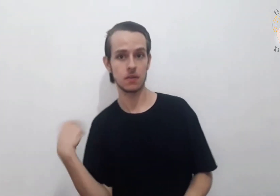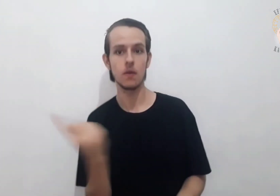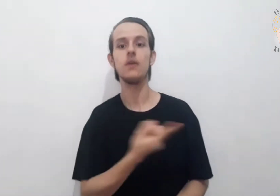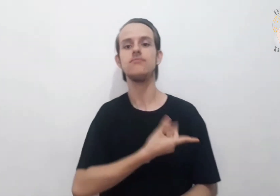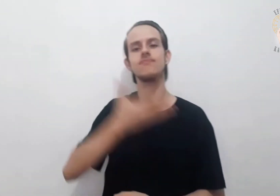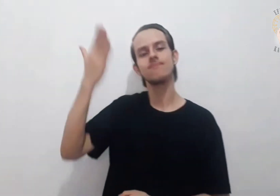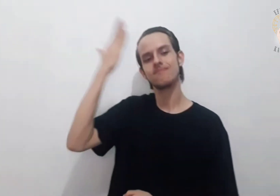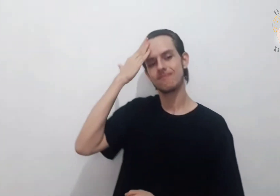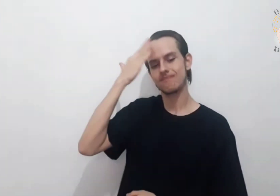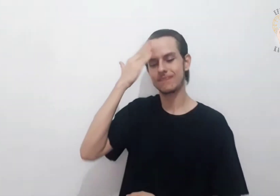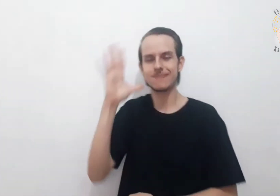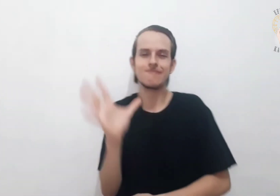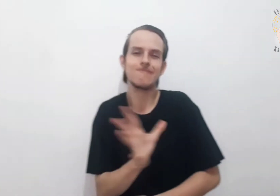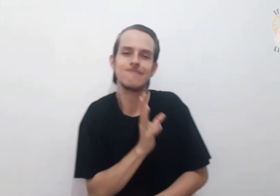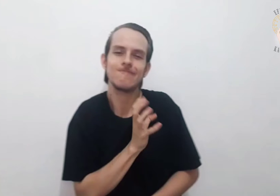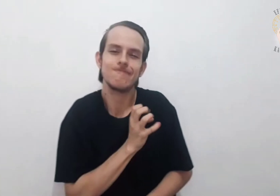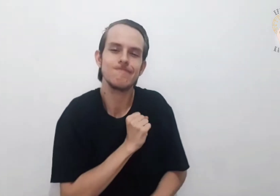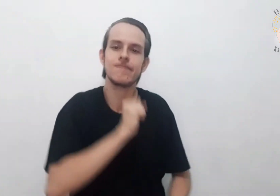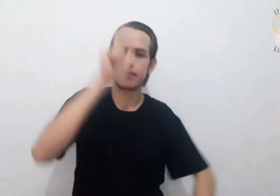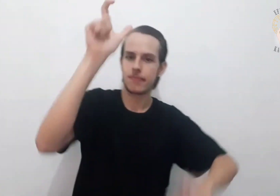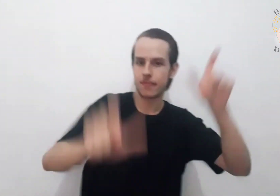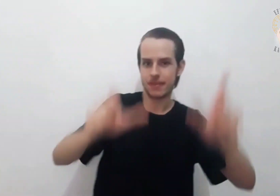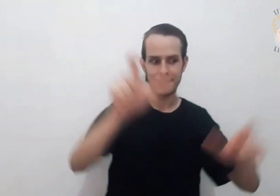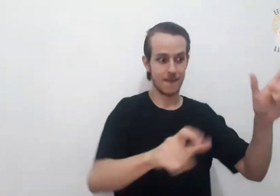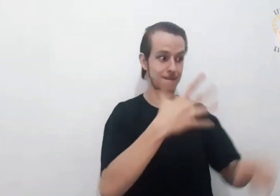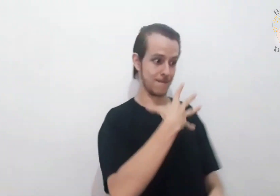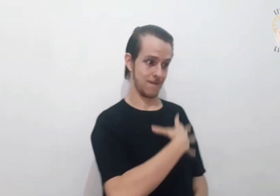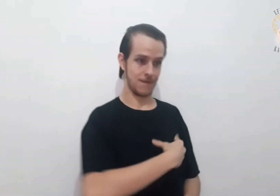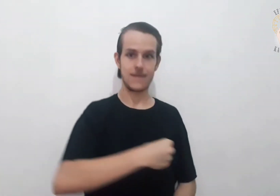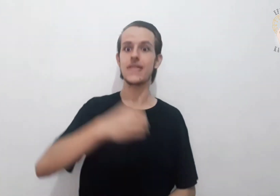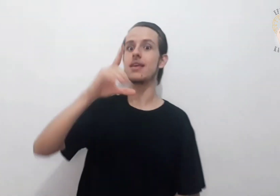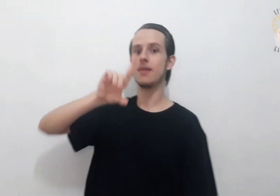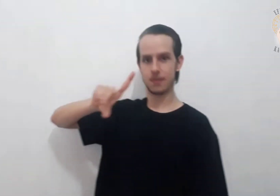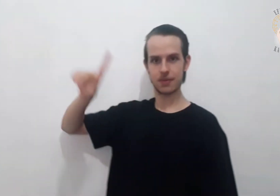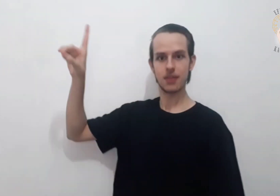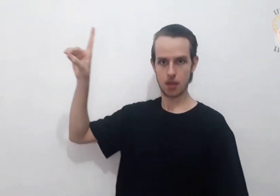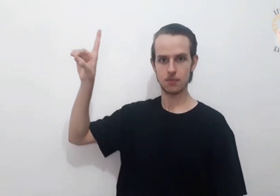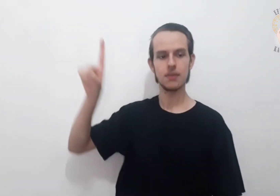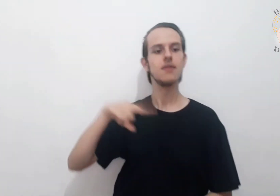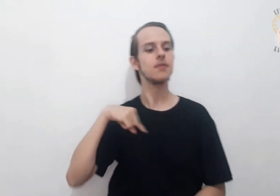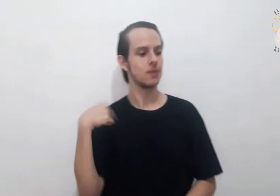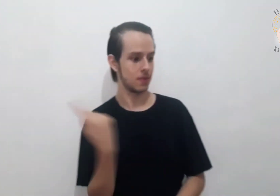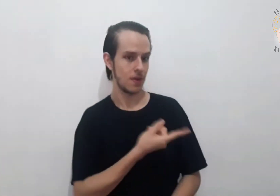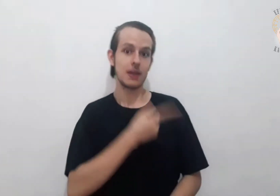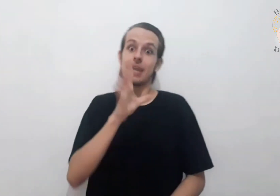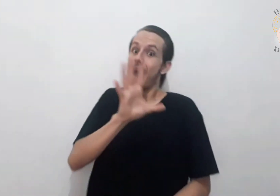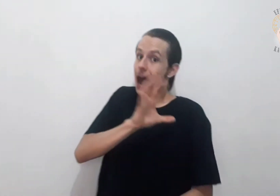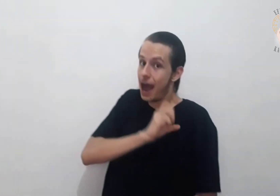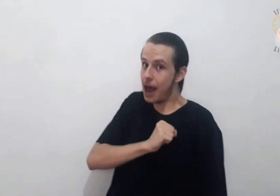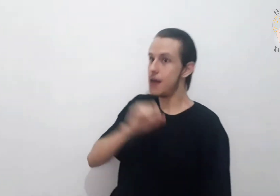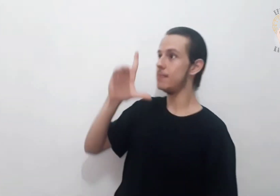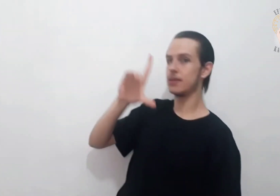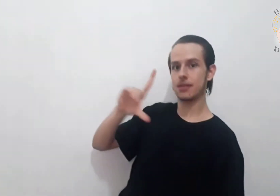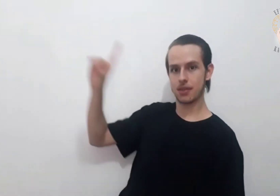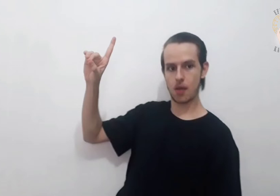Podemos saber que amamos os filhos de Deus, quando amamos a Deus